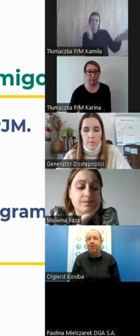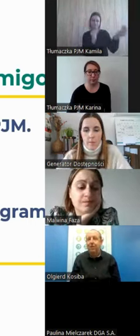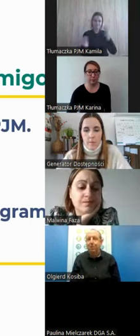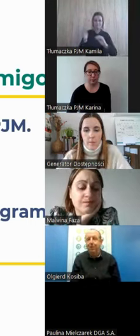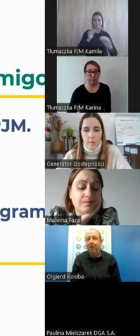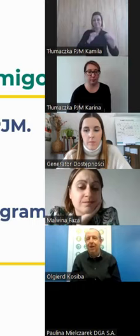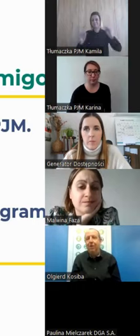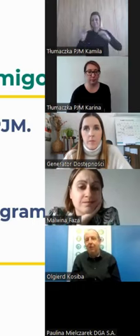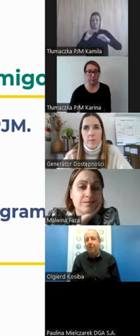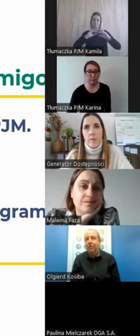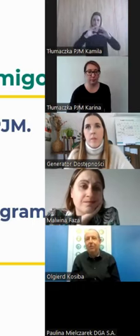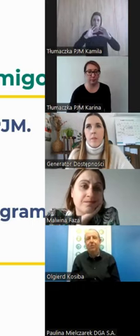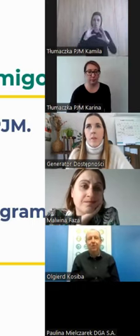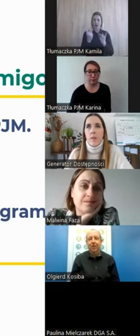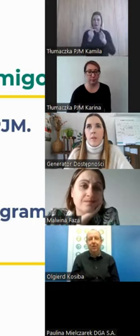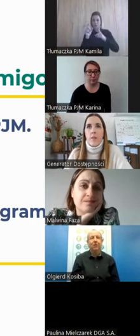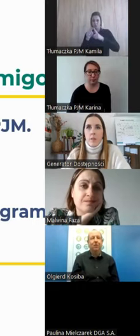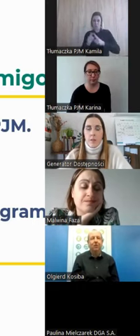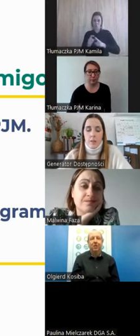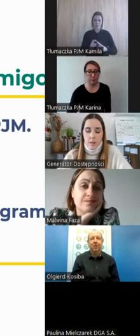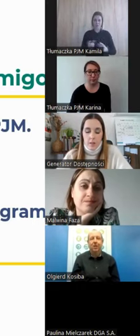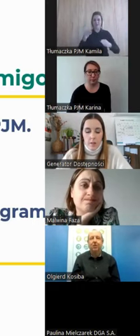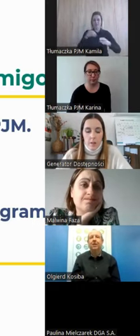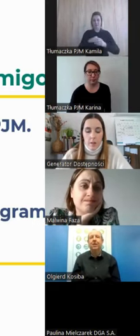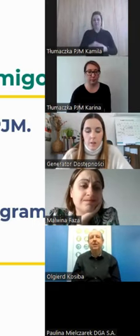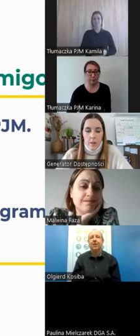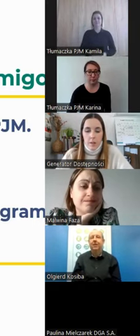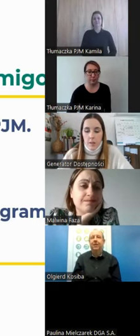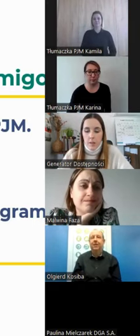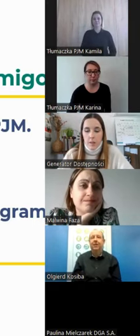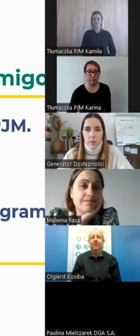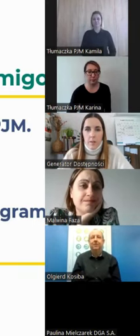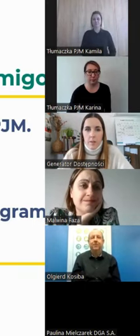jeszcze pięknych słów, które można w tym kontekście wykorzystać.